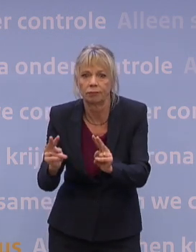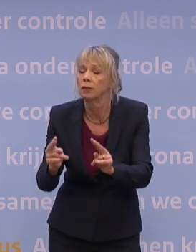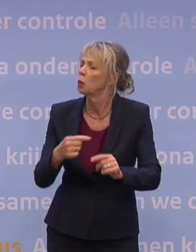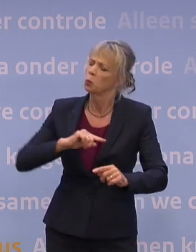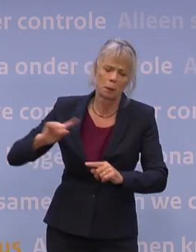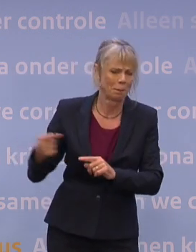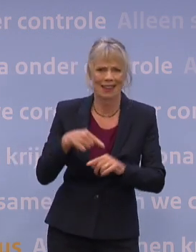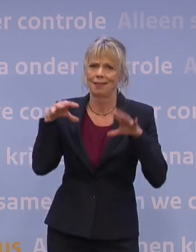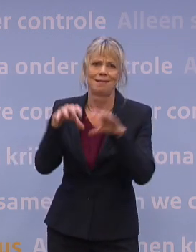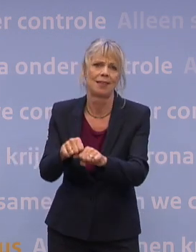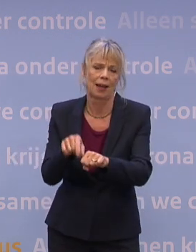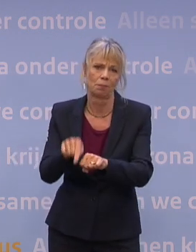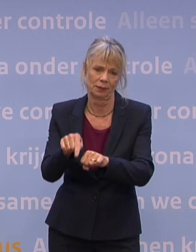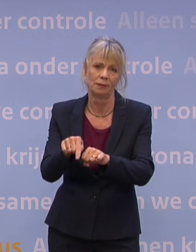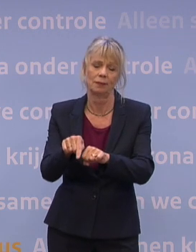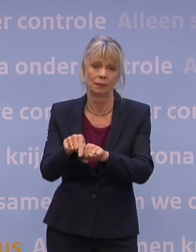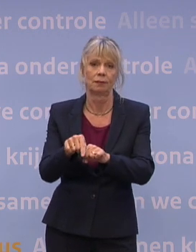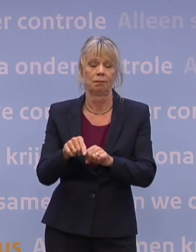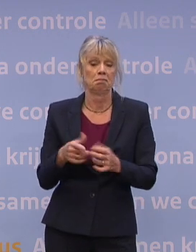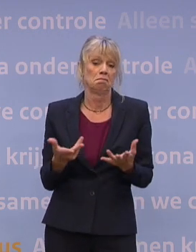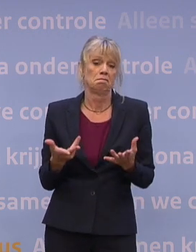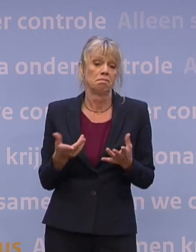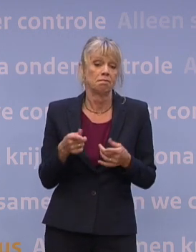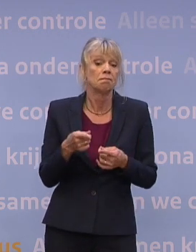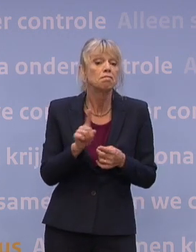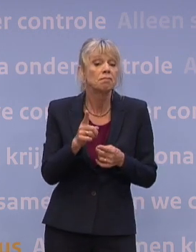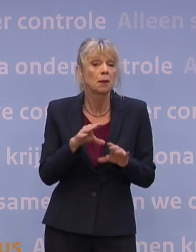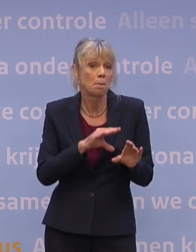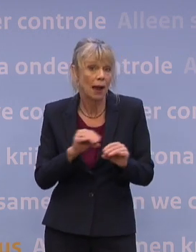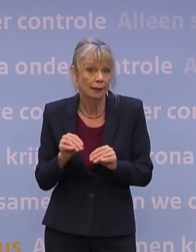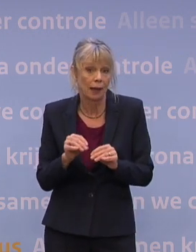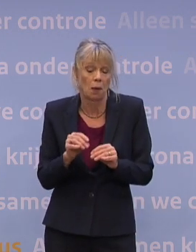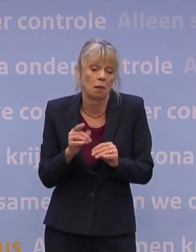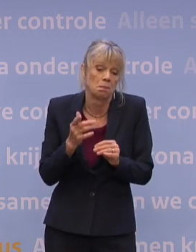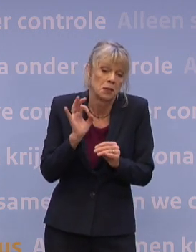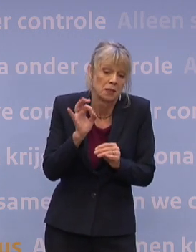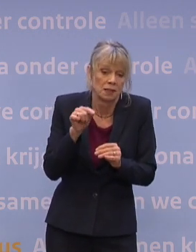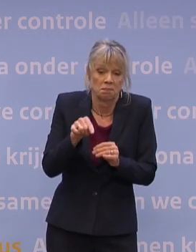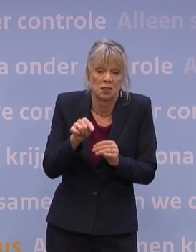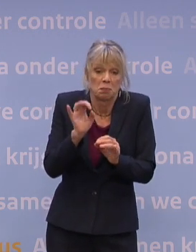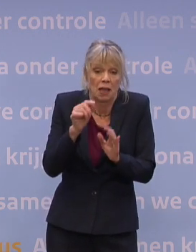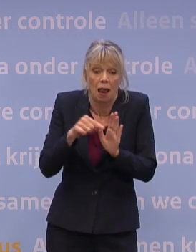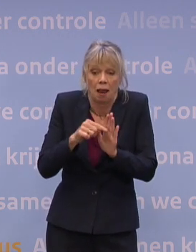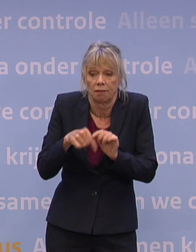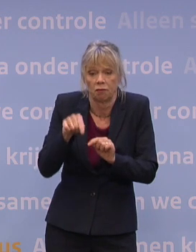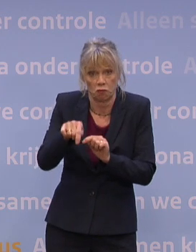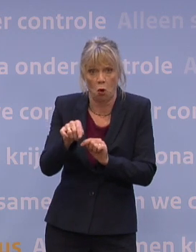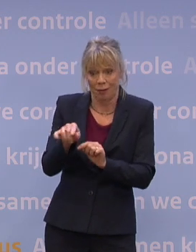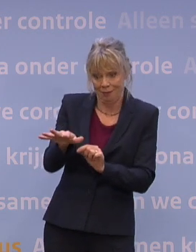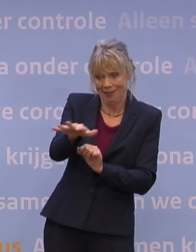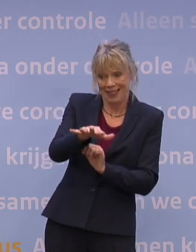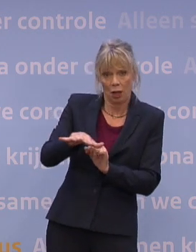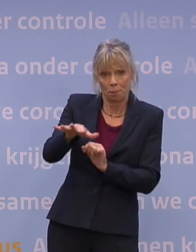springen natuurlijk. En dat zal in eerste instantie een maatregel zijn die in een specifiek gebied geldt. Maar ook daar gelden weer gewoon het werken in